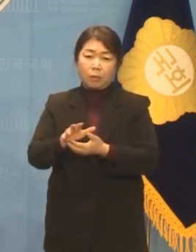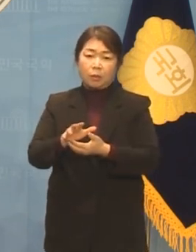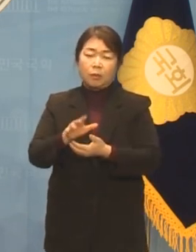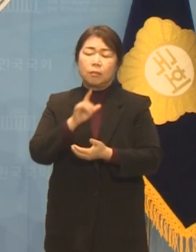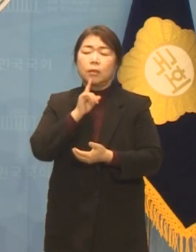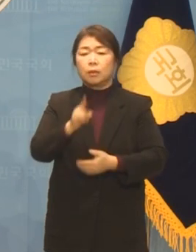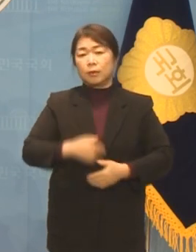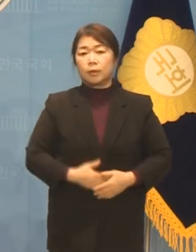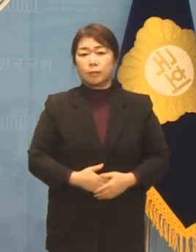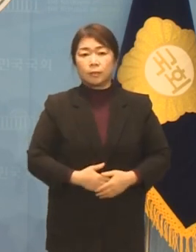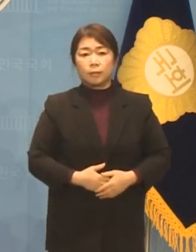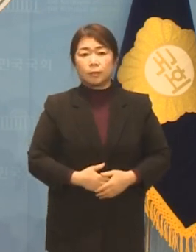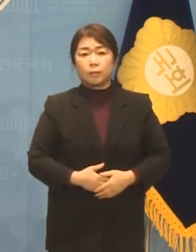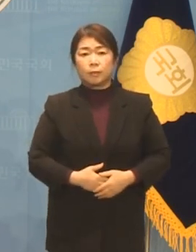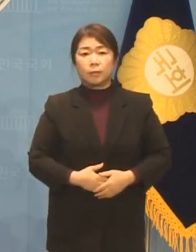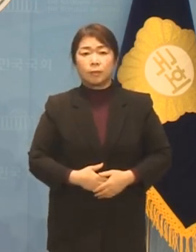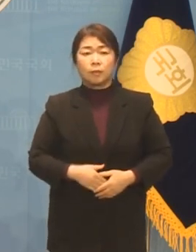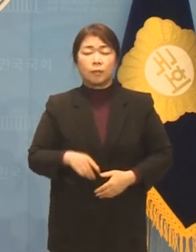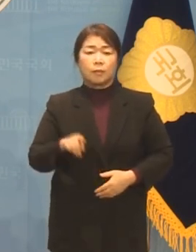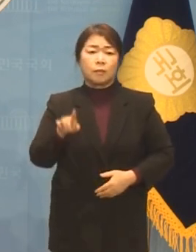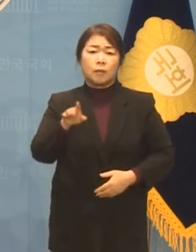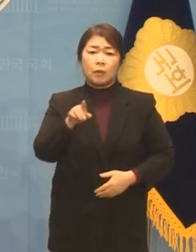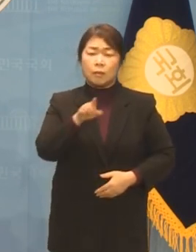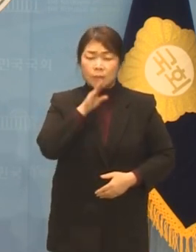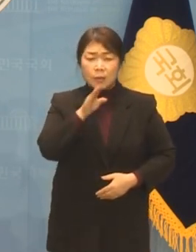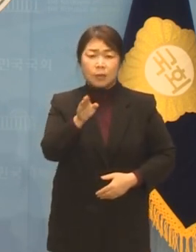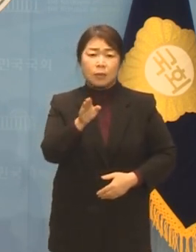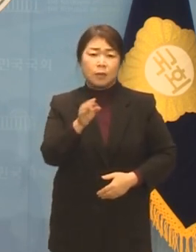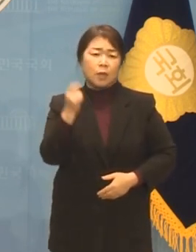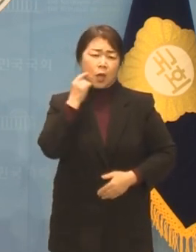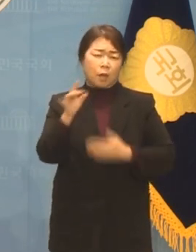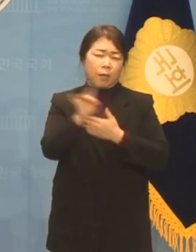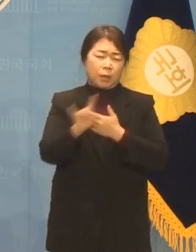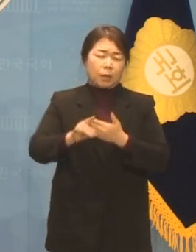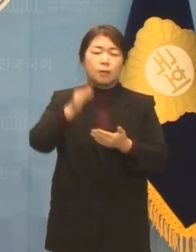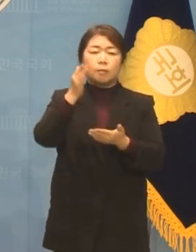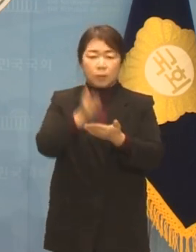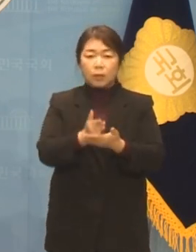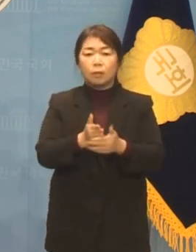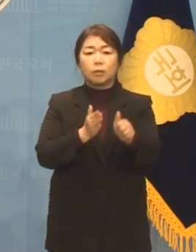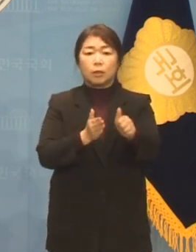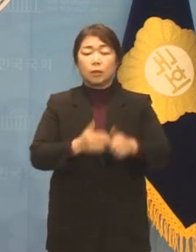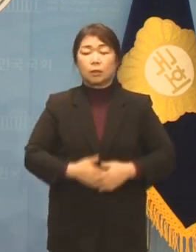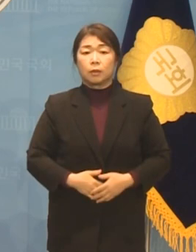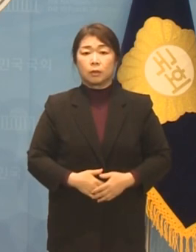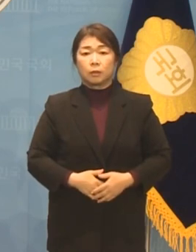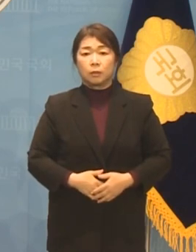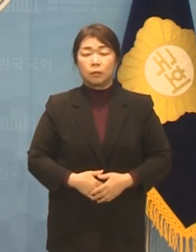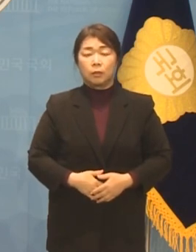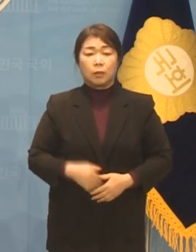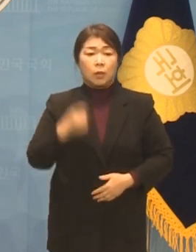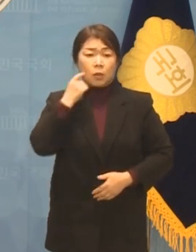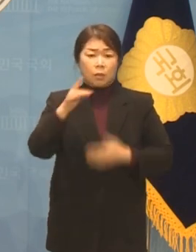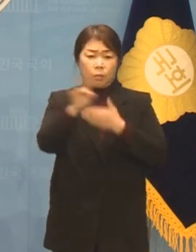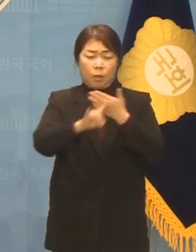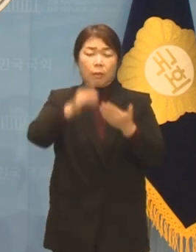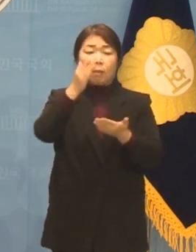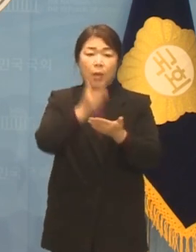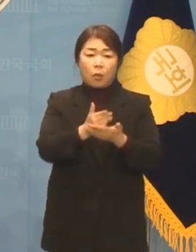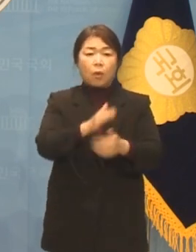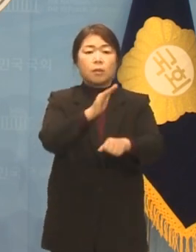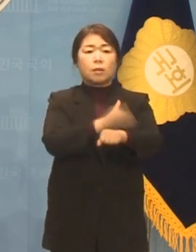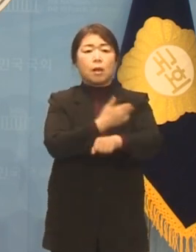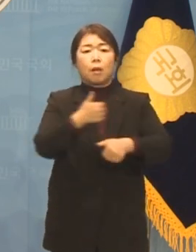손바닥으로 하늘을 가릴 수는 없습니다. 거짓 변명을 할 것이 아니라 사과를 할 사람은